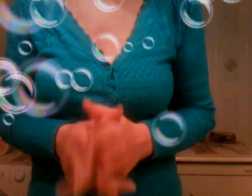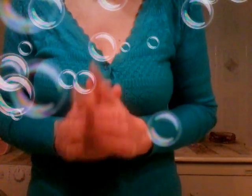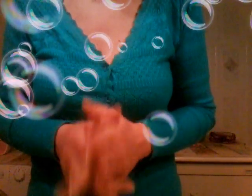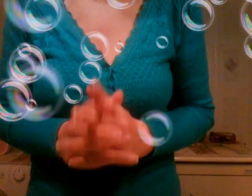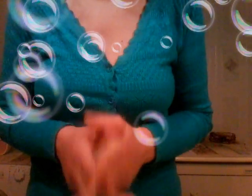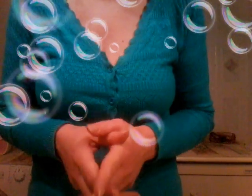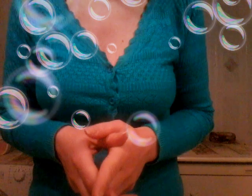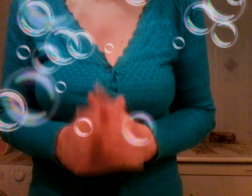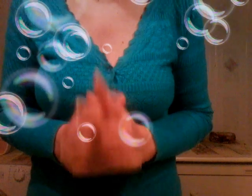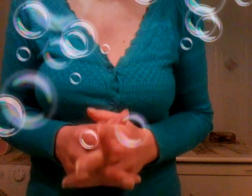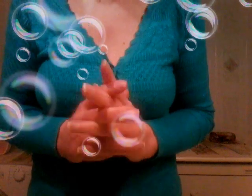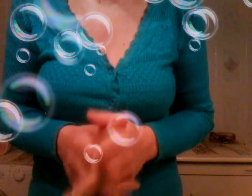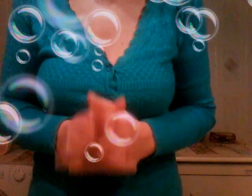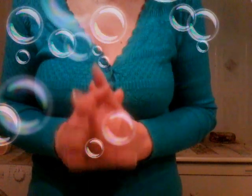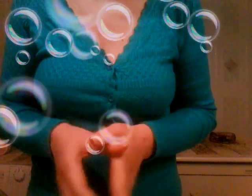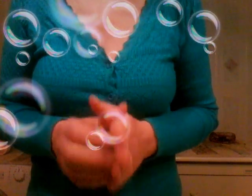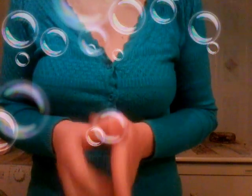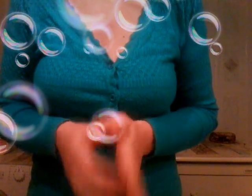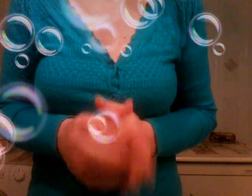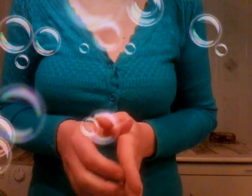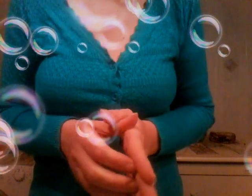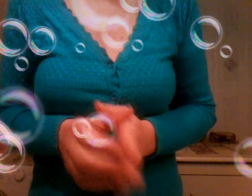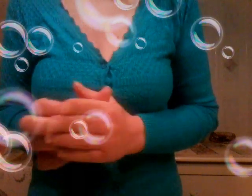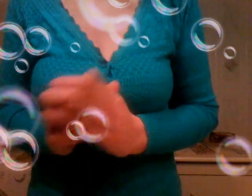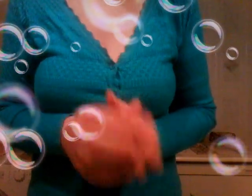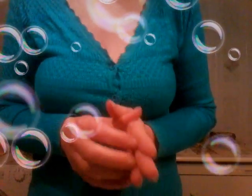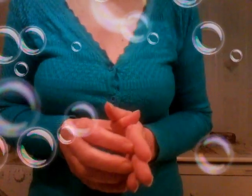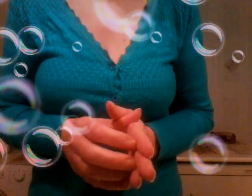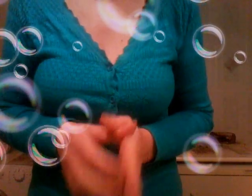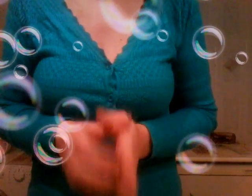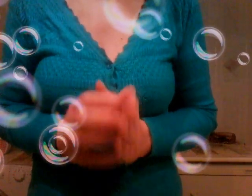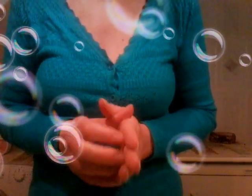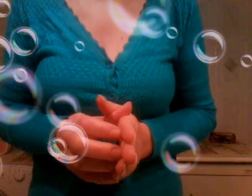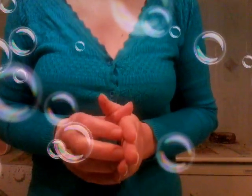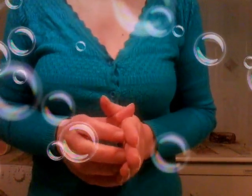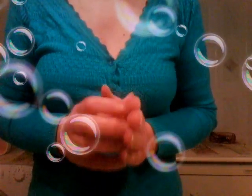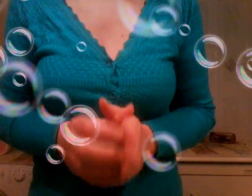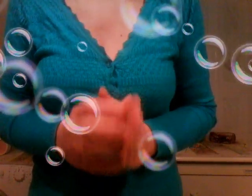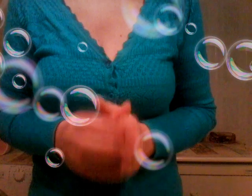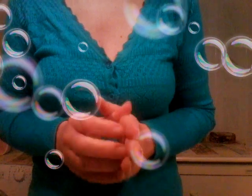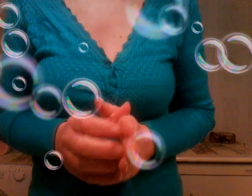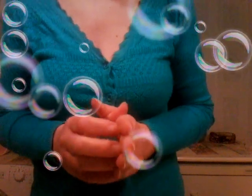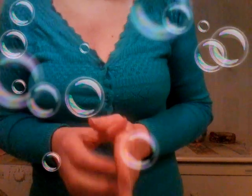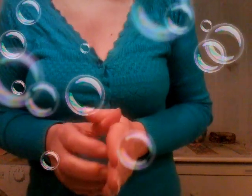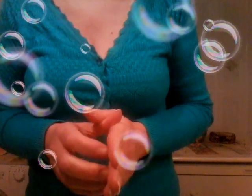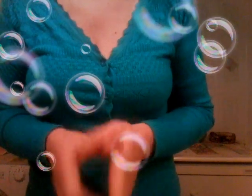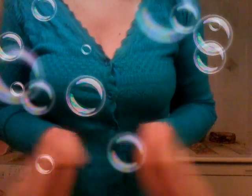eh se vischera eh devo fa tutto io devo mantenerlo in più mi da poverina eh